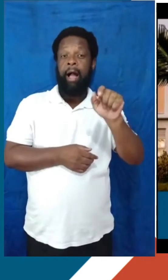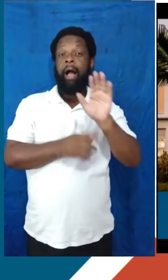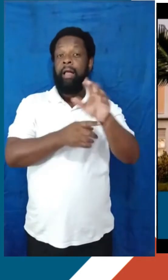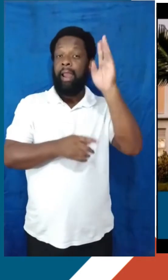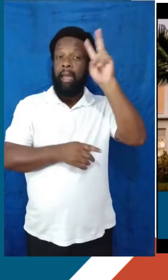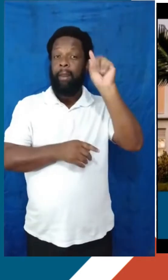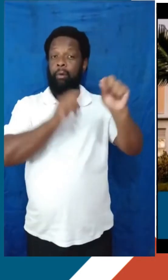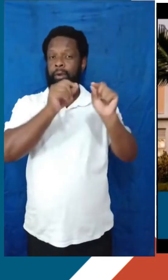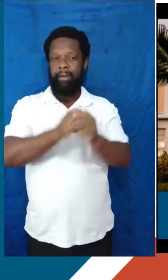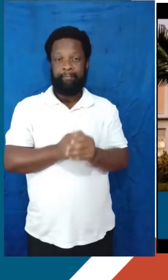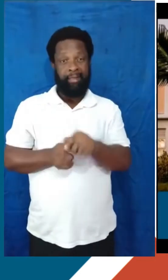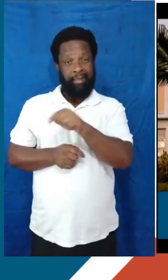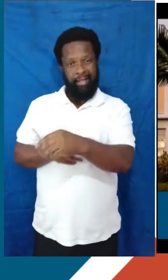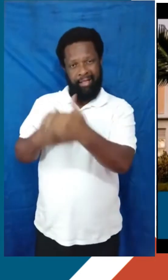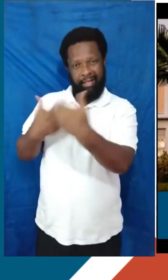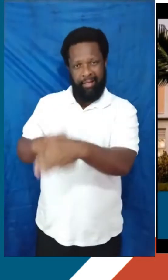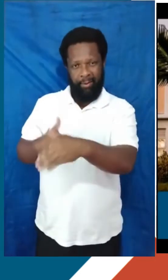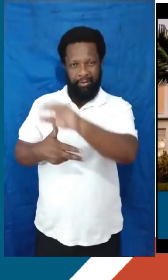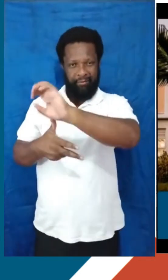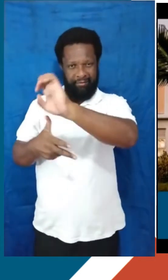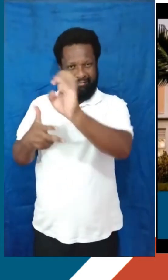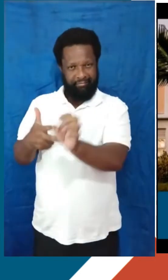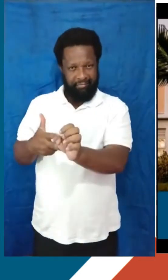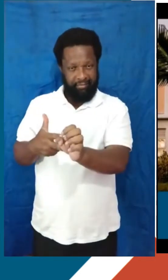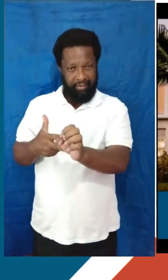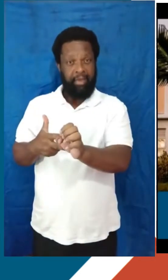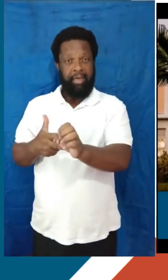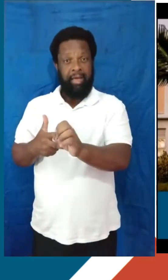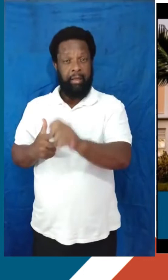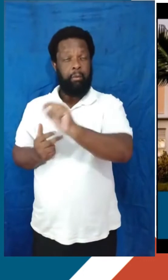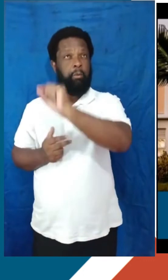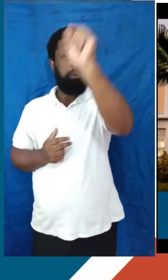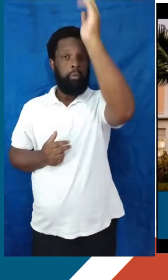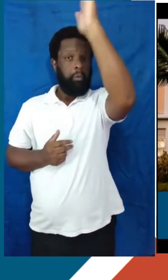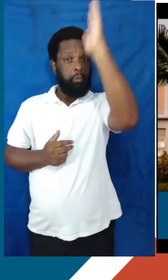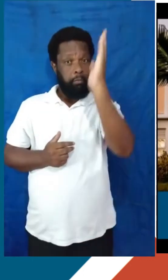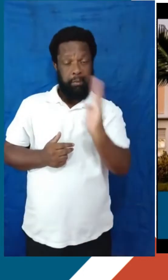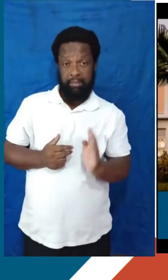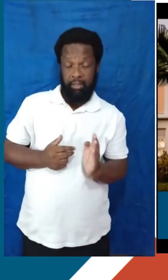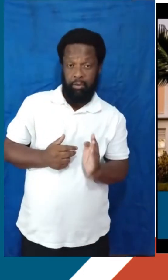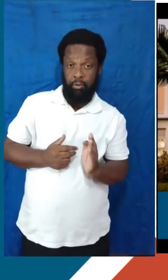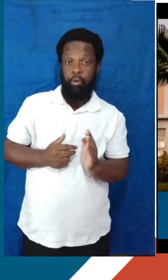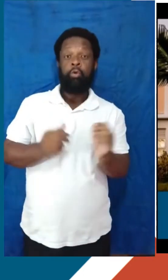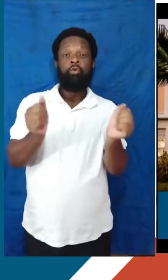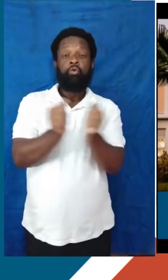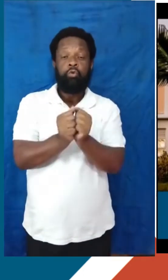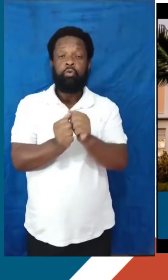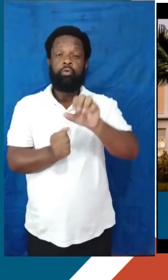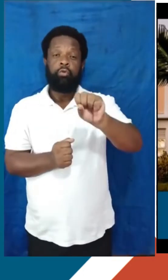o Enem, a partir da sua nacionalização, dessa unificação que ele passou, através do SISU, ele